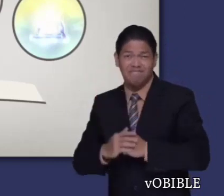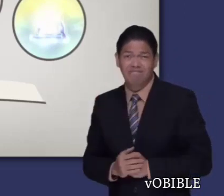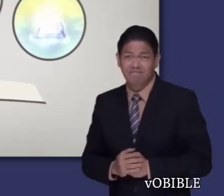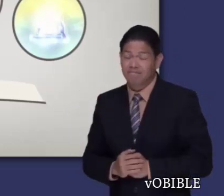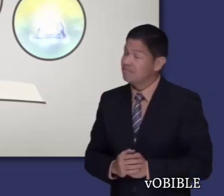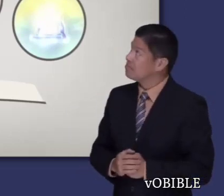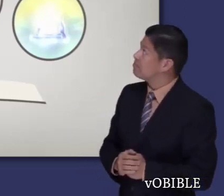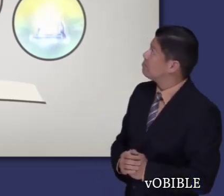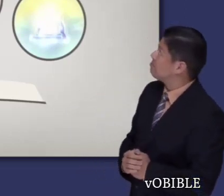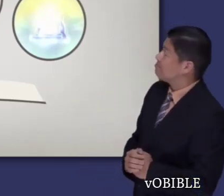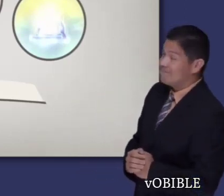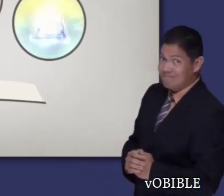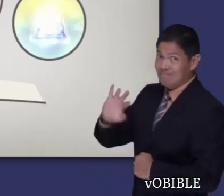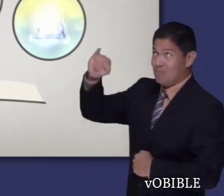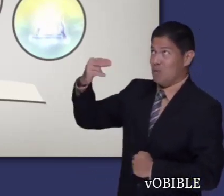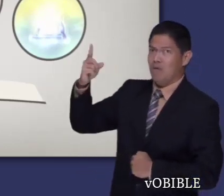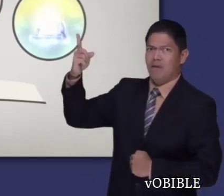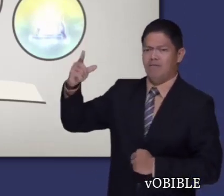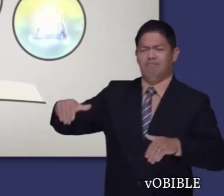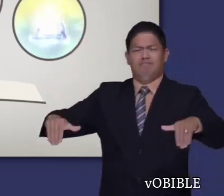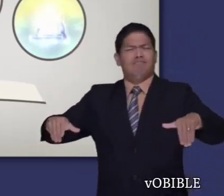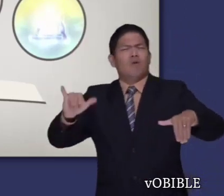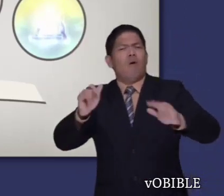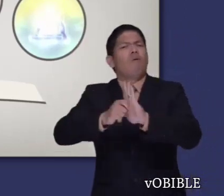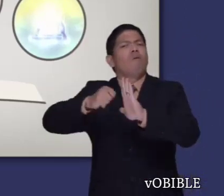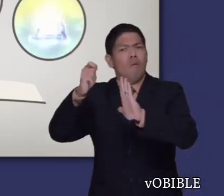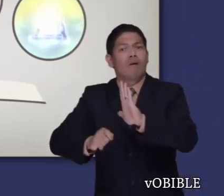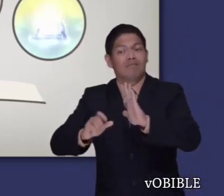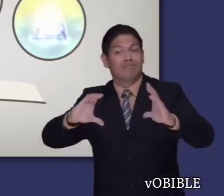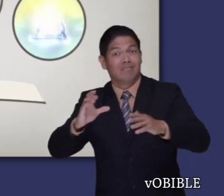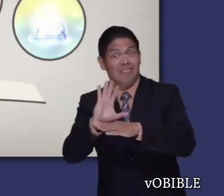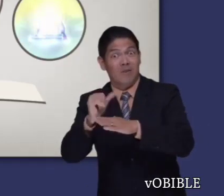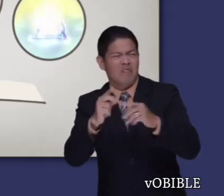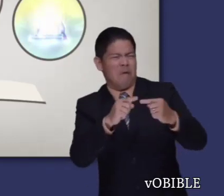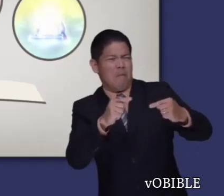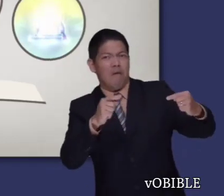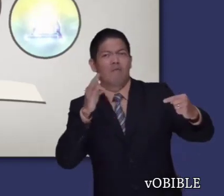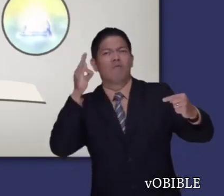juez Jehová, que nos salvará de todos nuestros enemigos por medio de su reino.